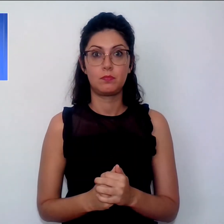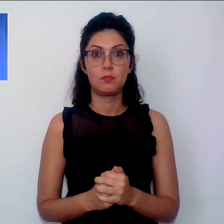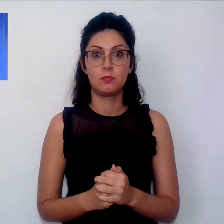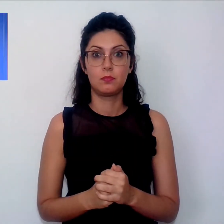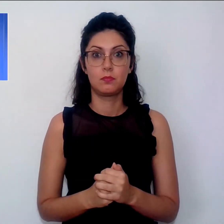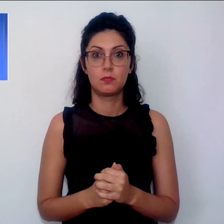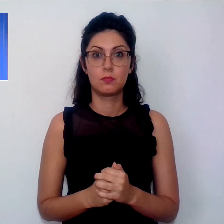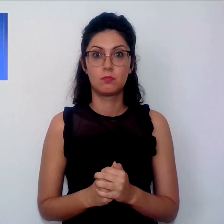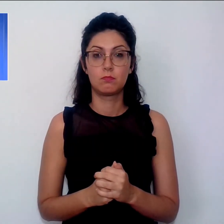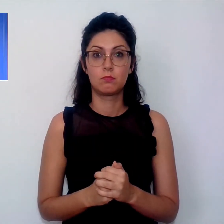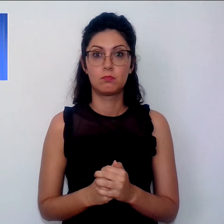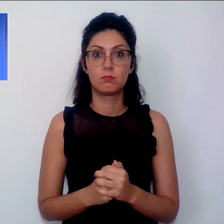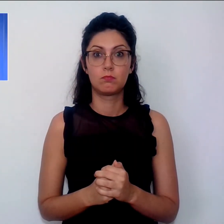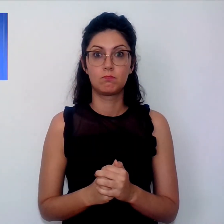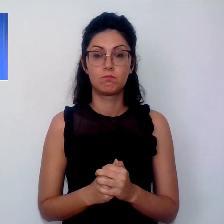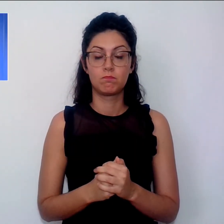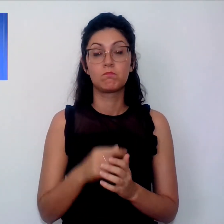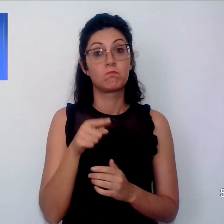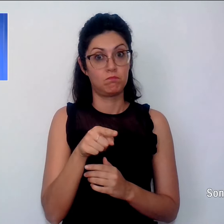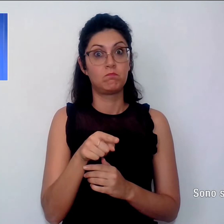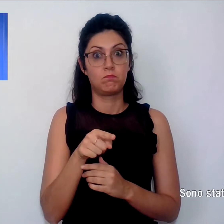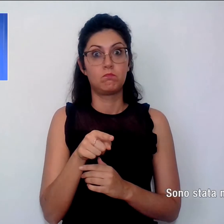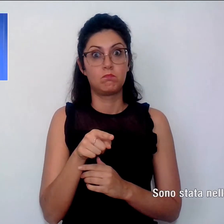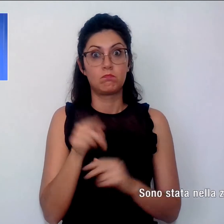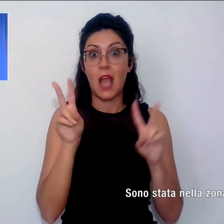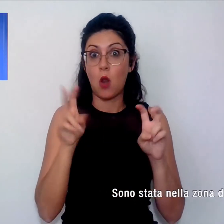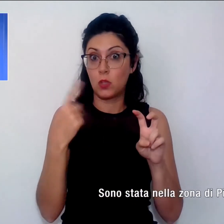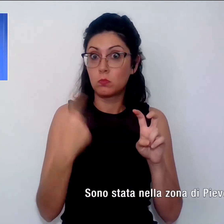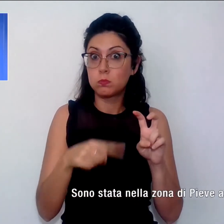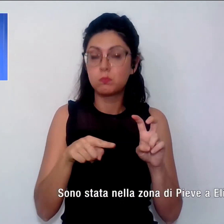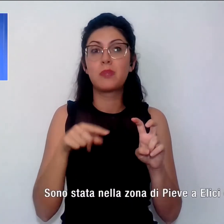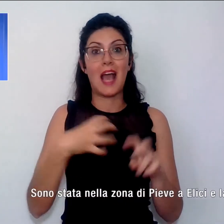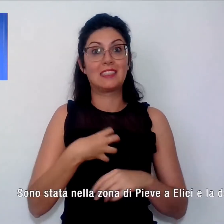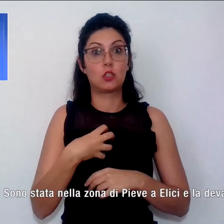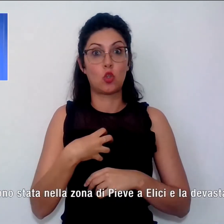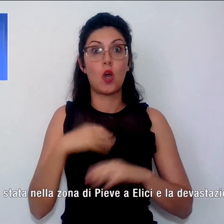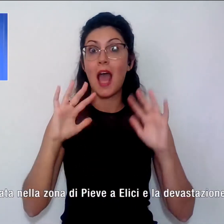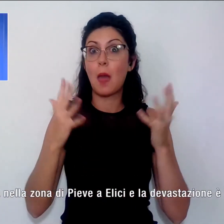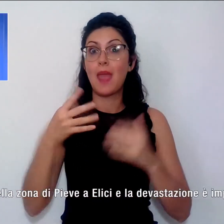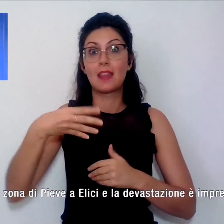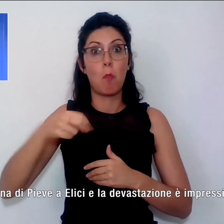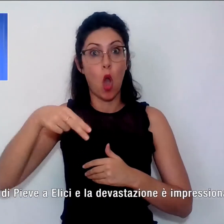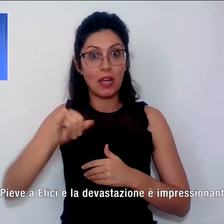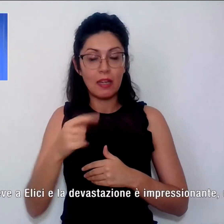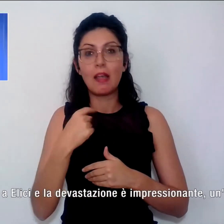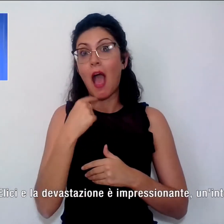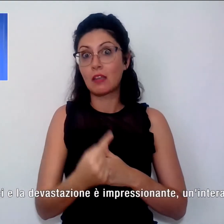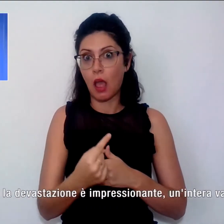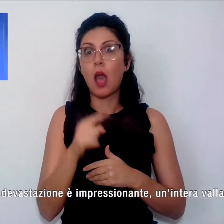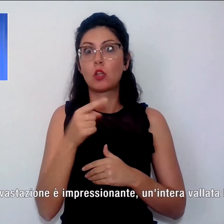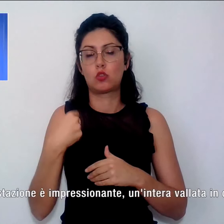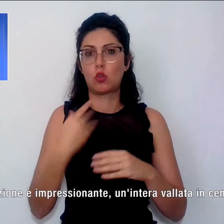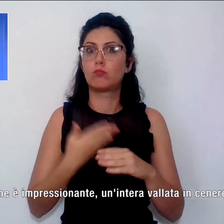E ancora a proposito di questo incendio, a parlare l'assessore all'ambiente, Monni, che ha detto sono state nella zona di Pieve a